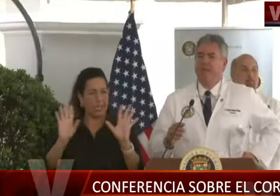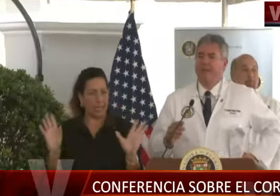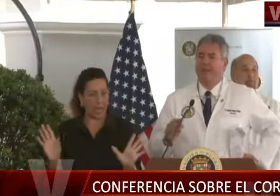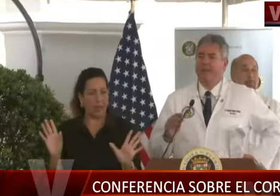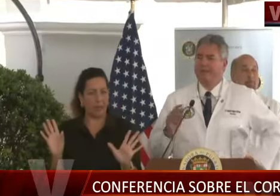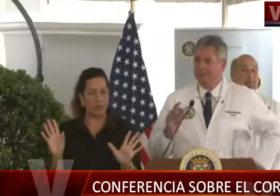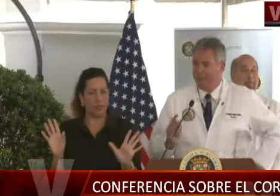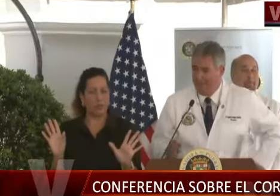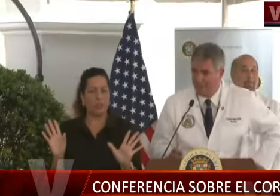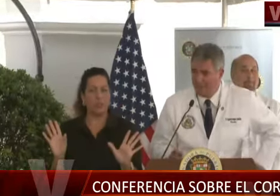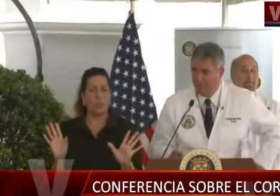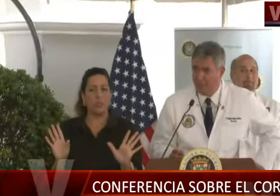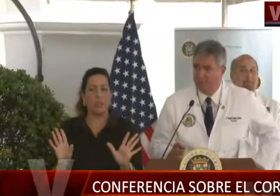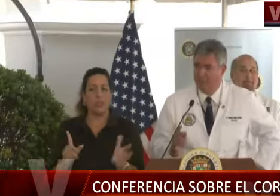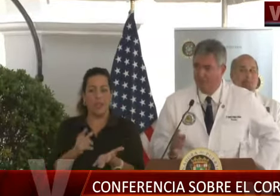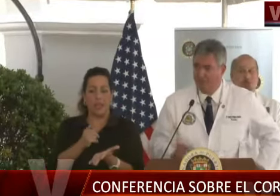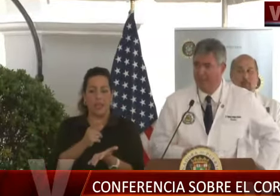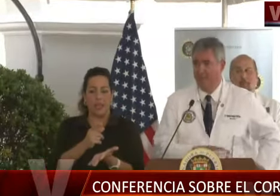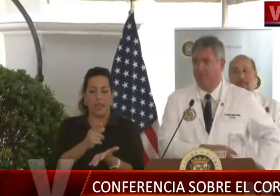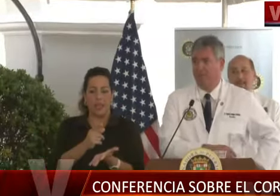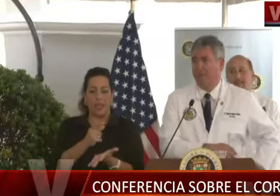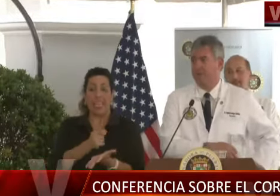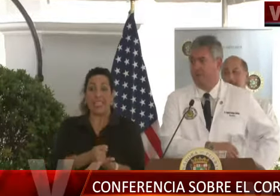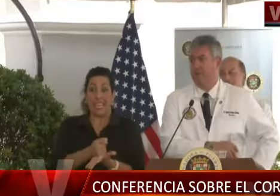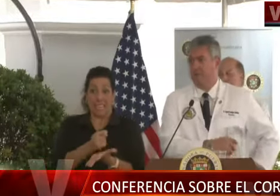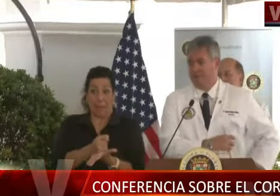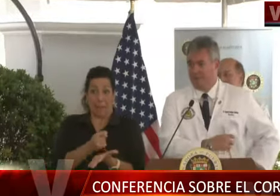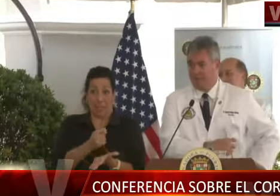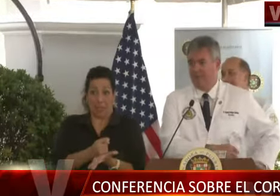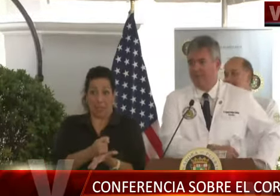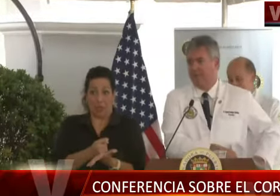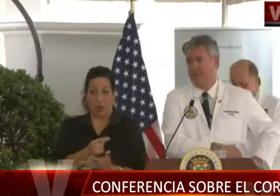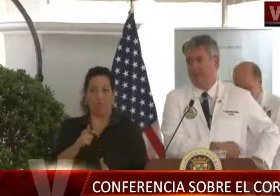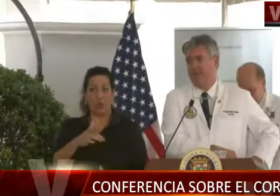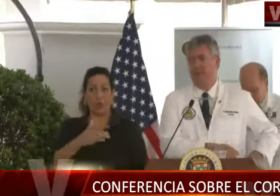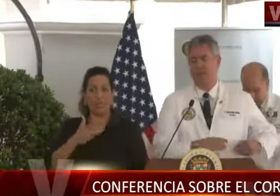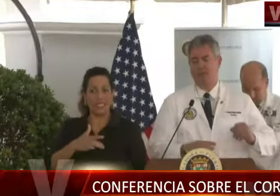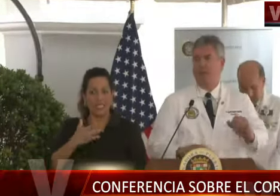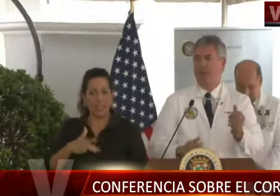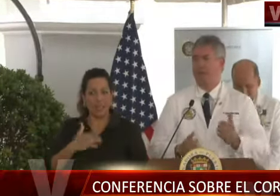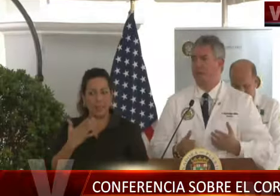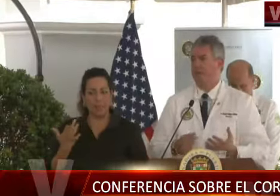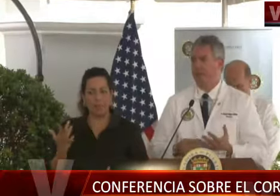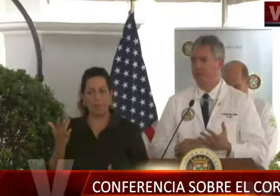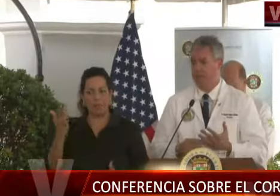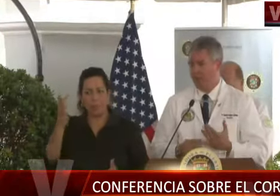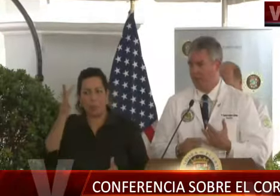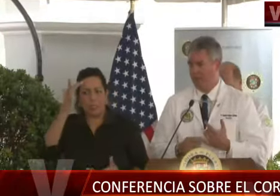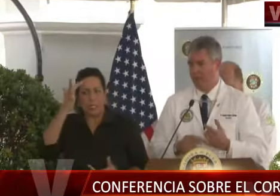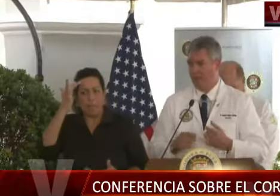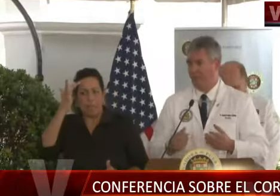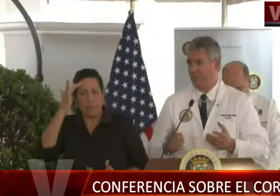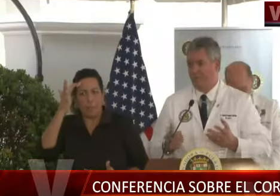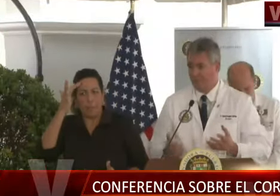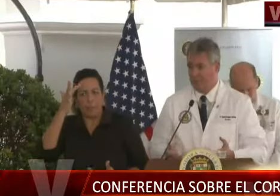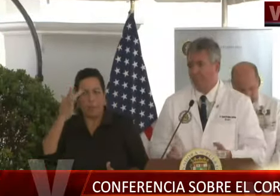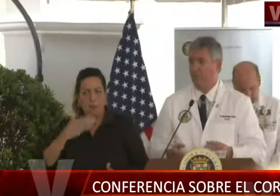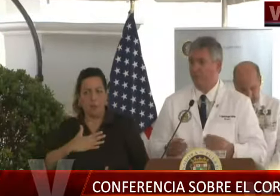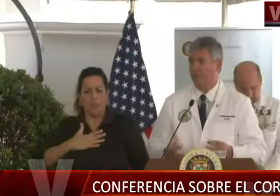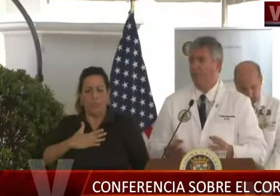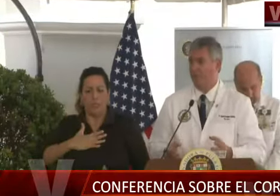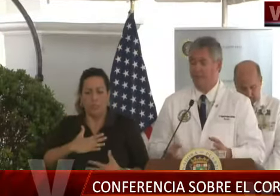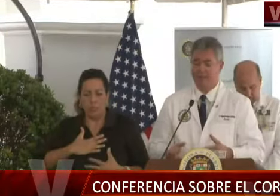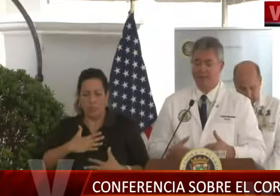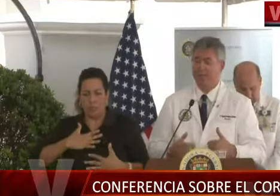el tratamiento sintomático para todos estos pacientes que presenten dificultad